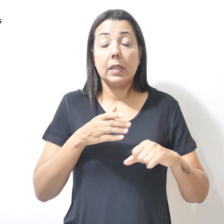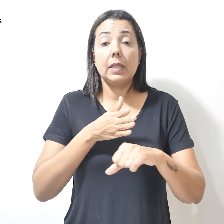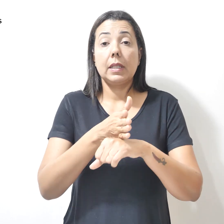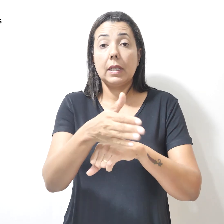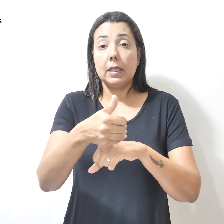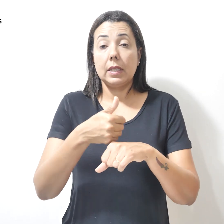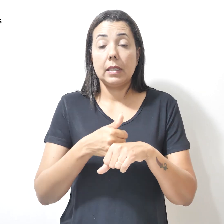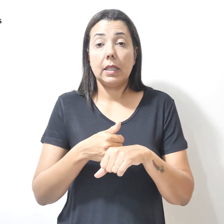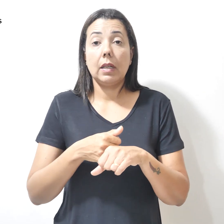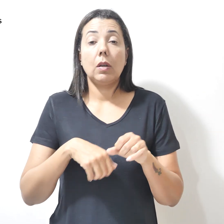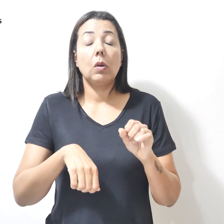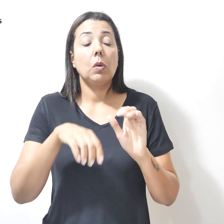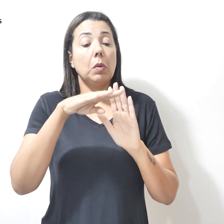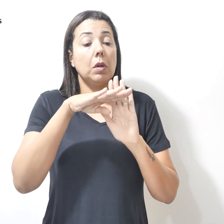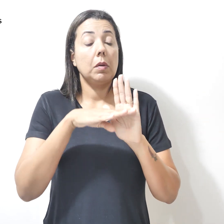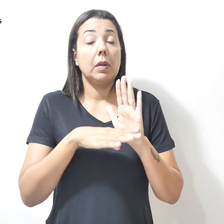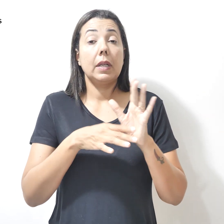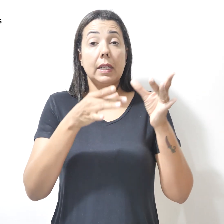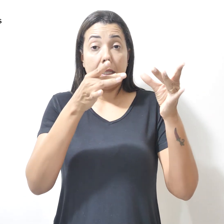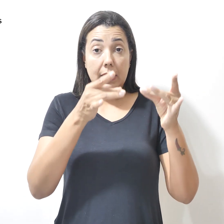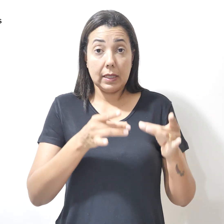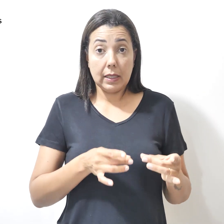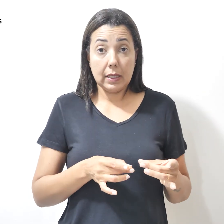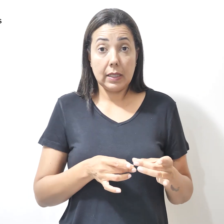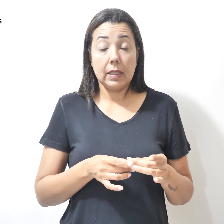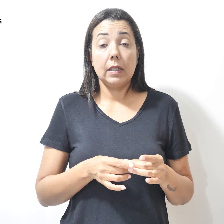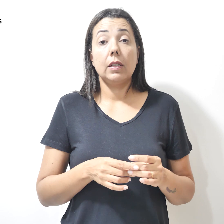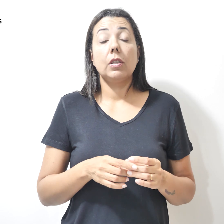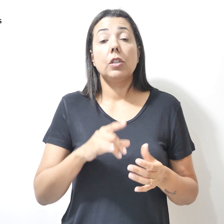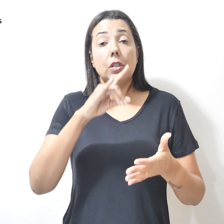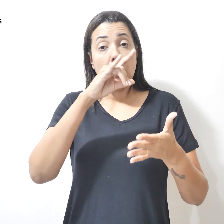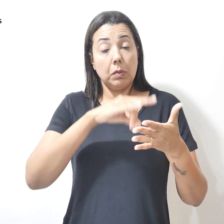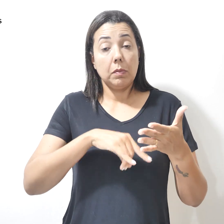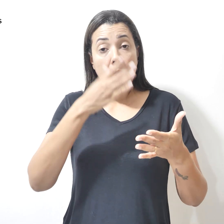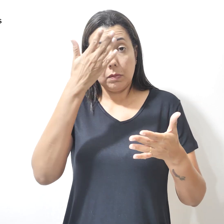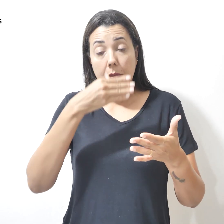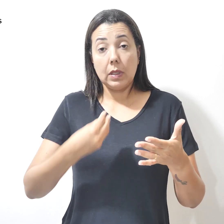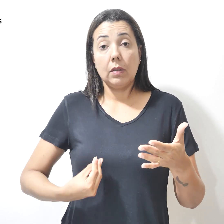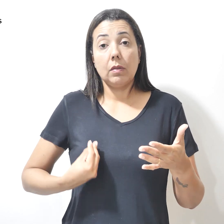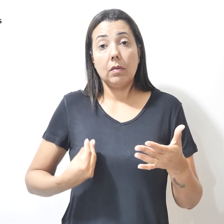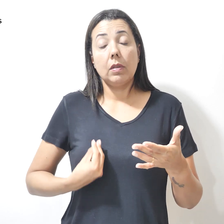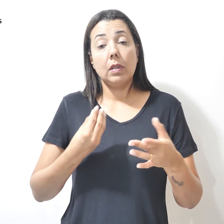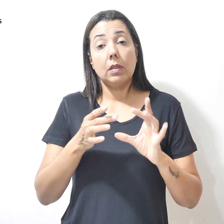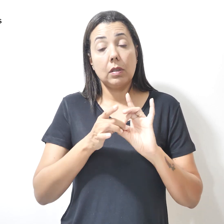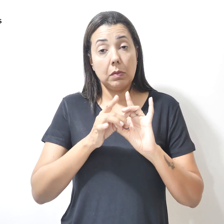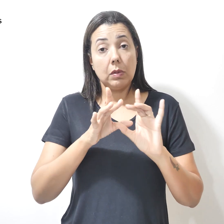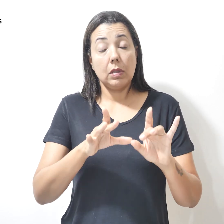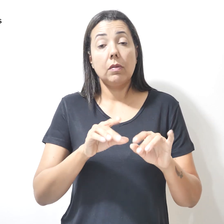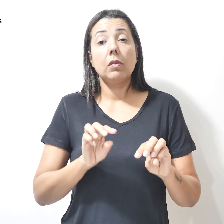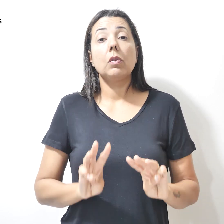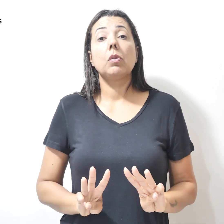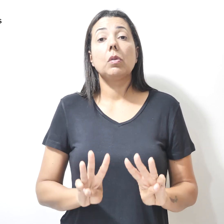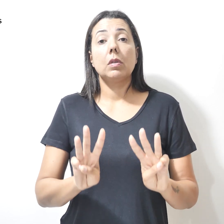o formulário específico de atestado de vida disponível no site do IPREV.